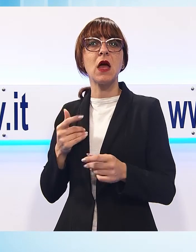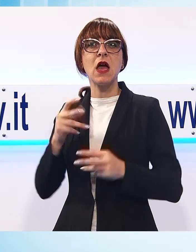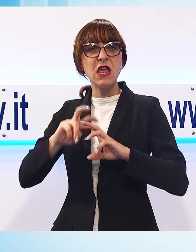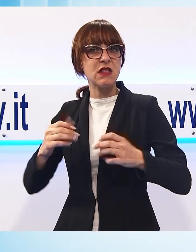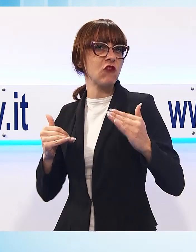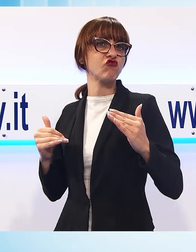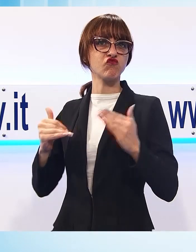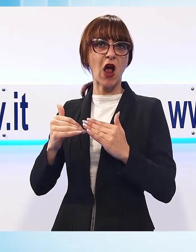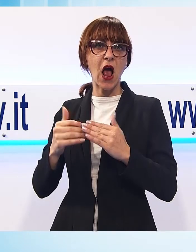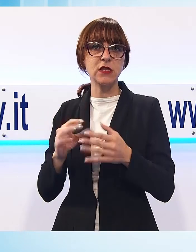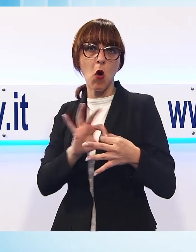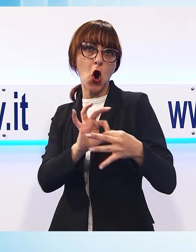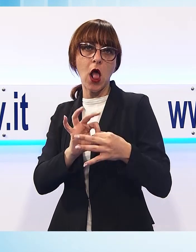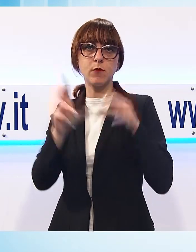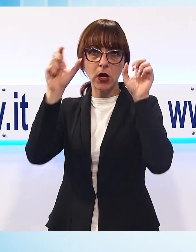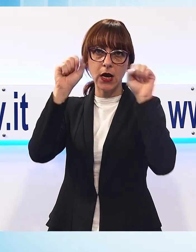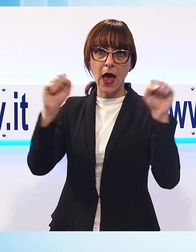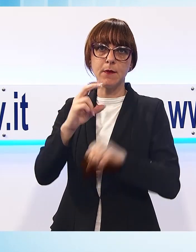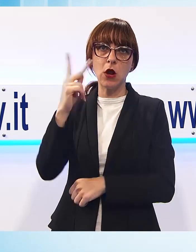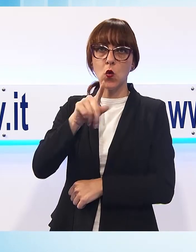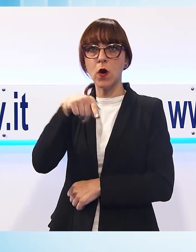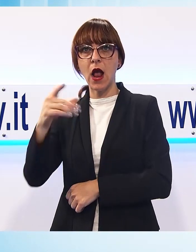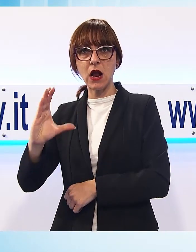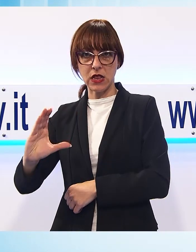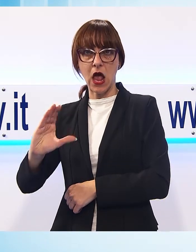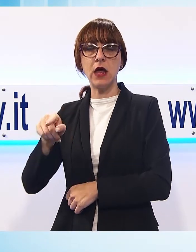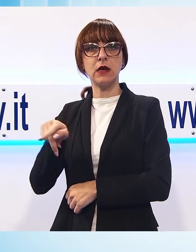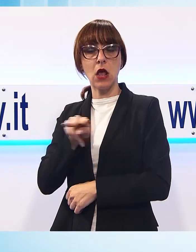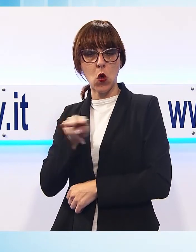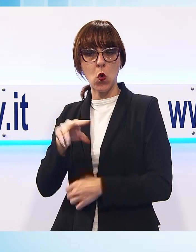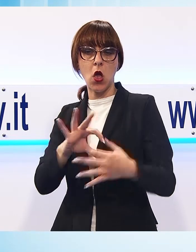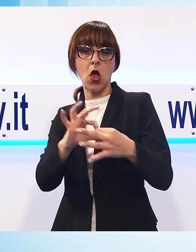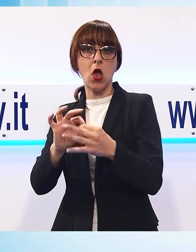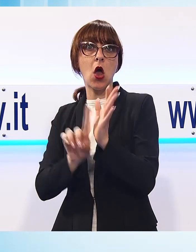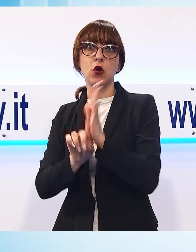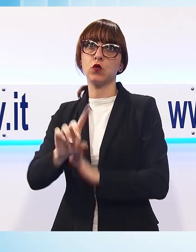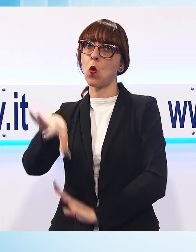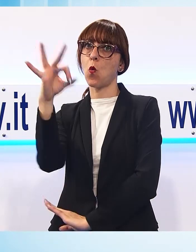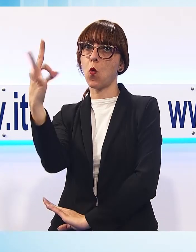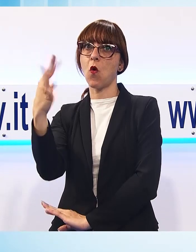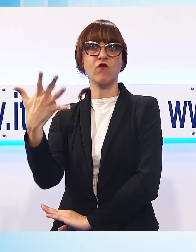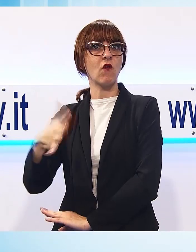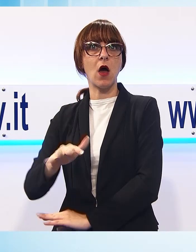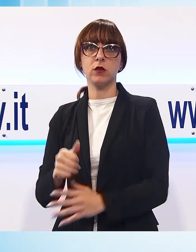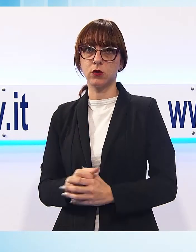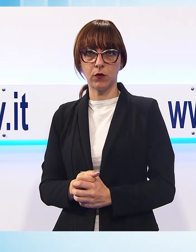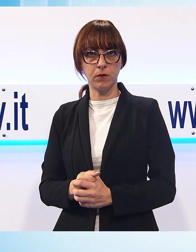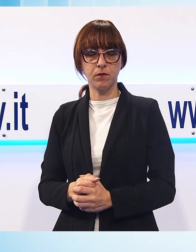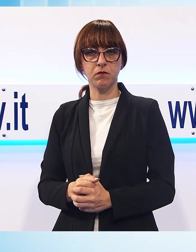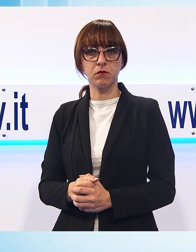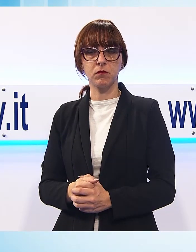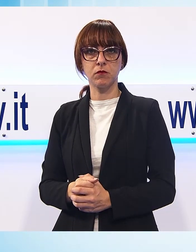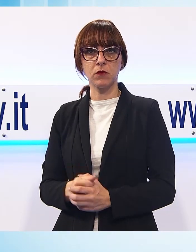carabinieri di Lucca e anche quelli di Catania. Quindi questa sinergia ha prodotto un ottimo risultato. La risposta